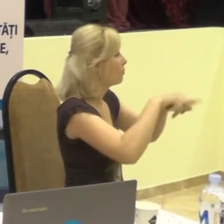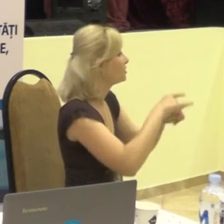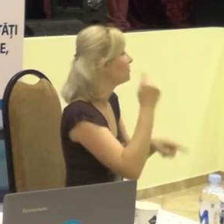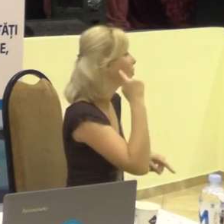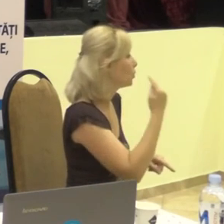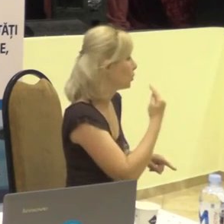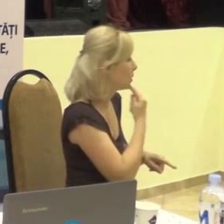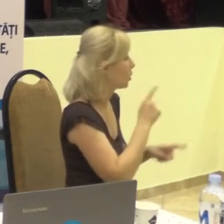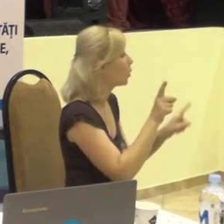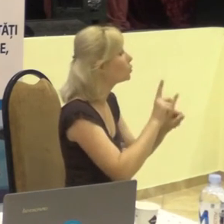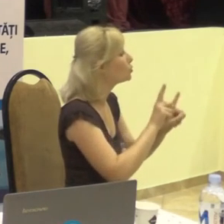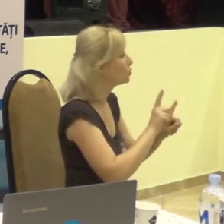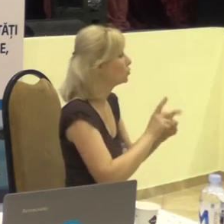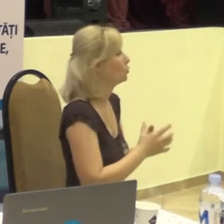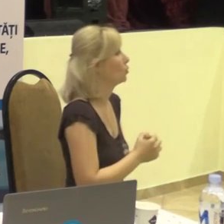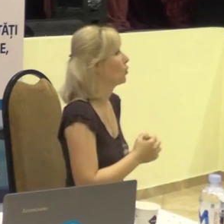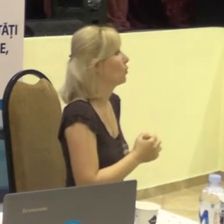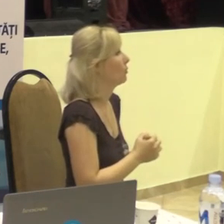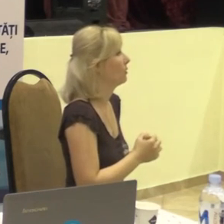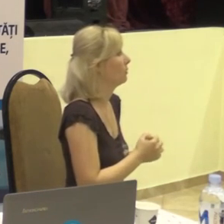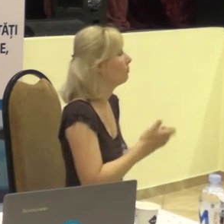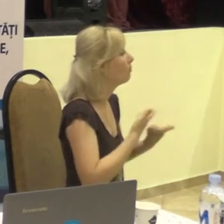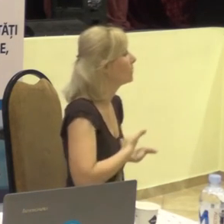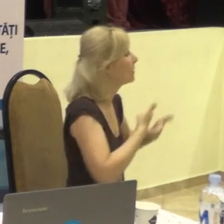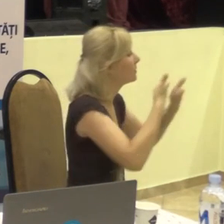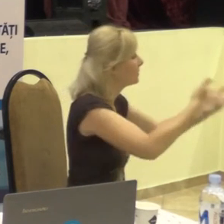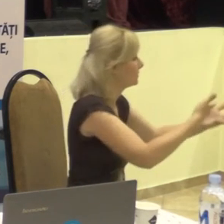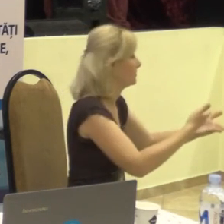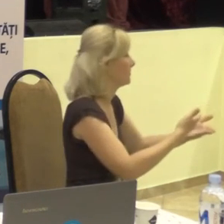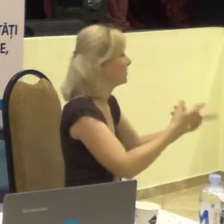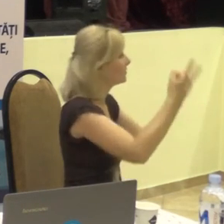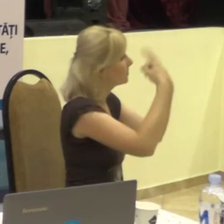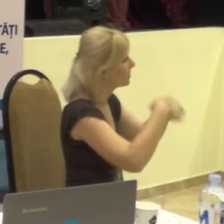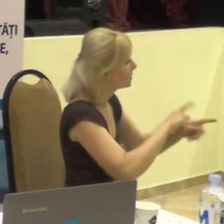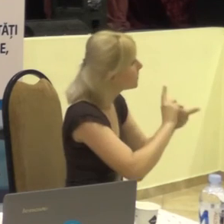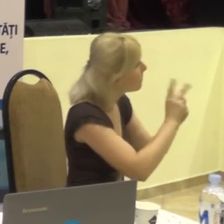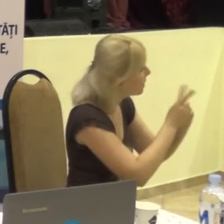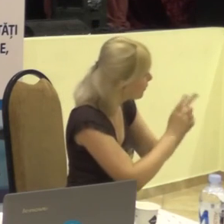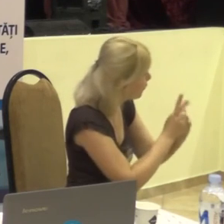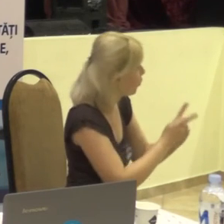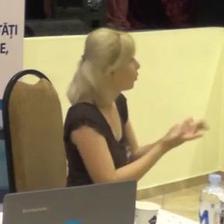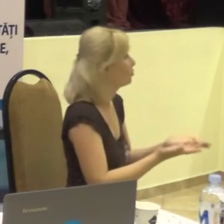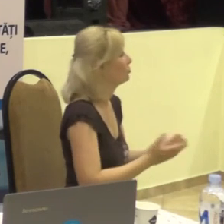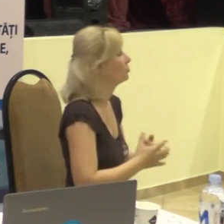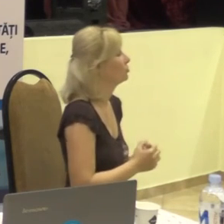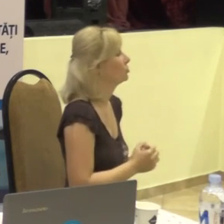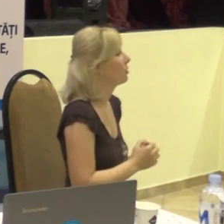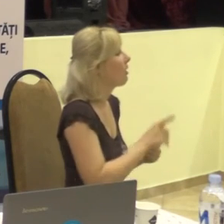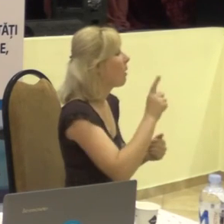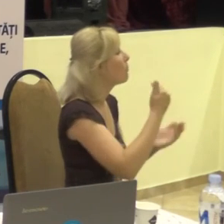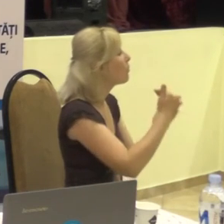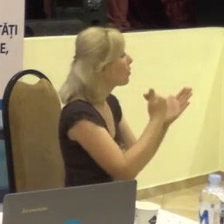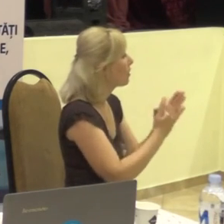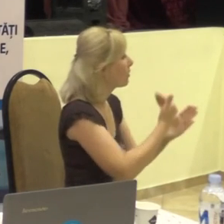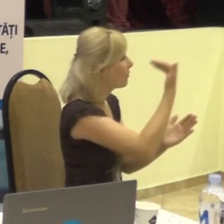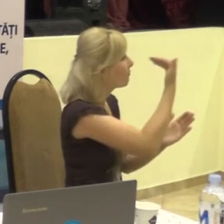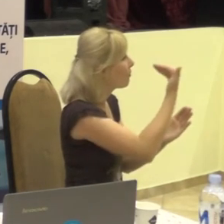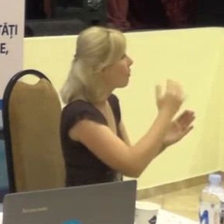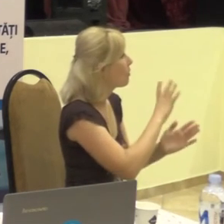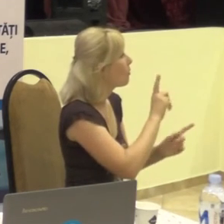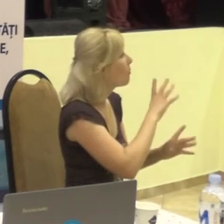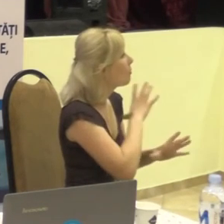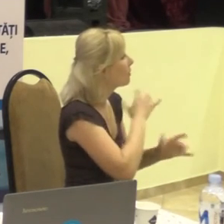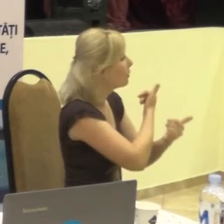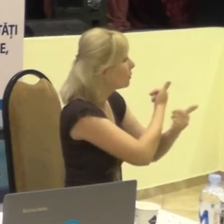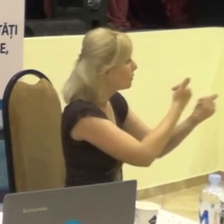pentru a sucita un transator ca programul său fie